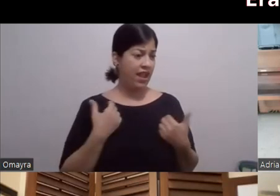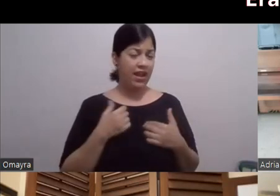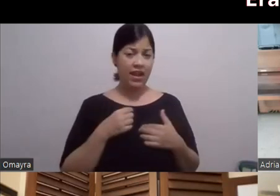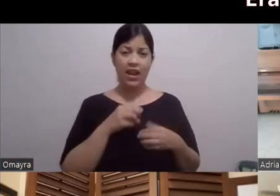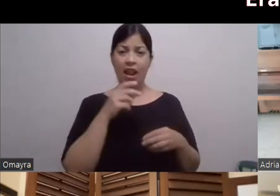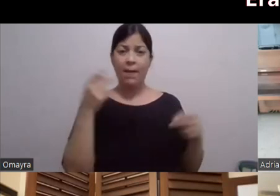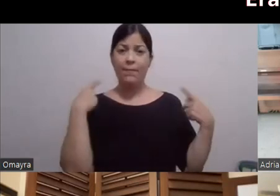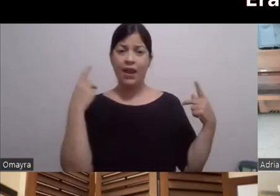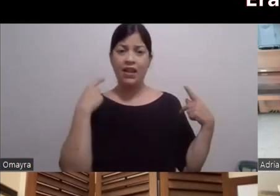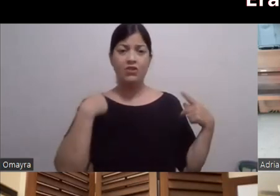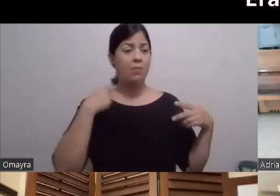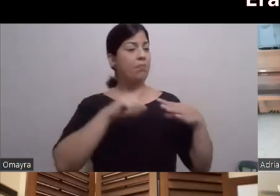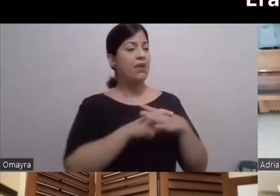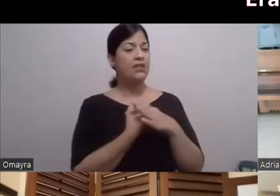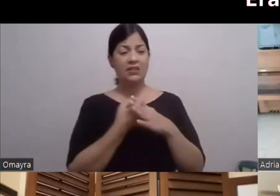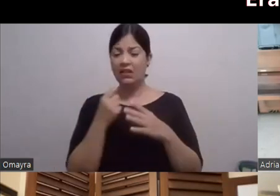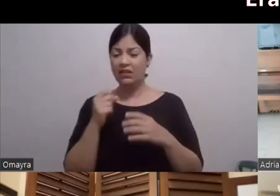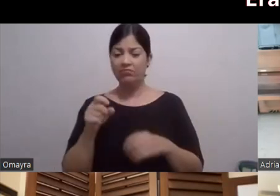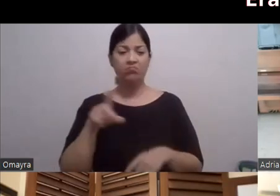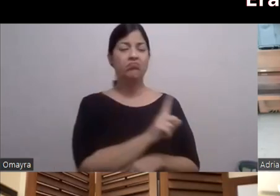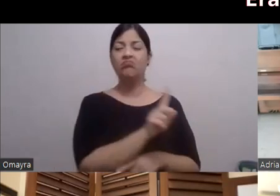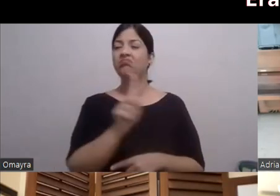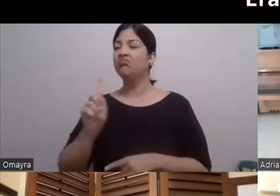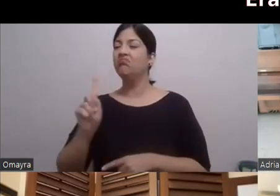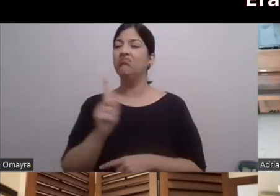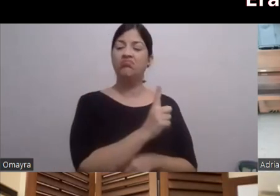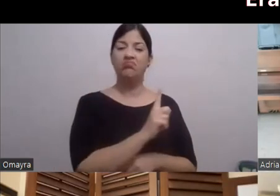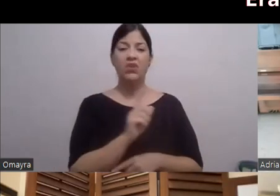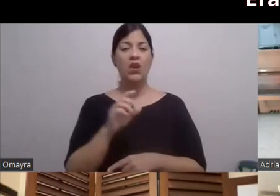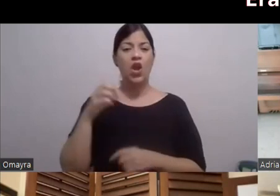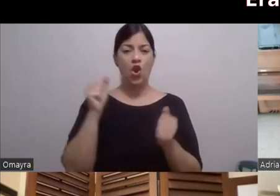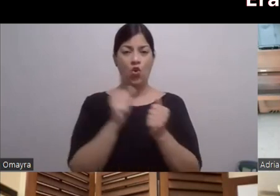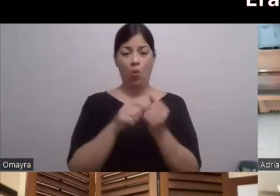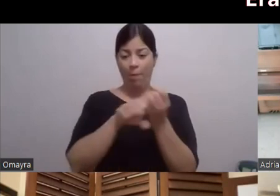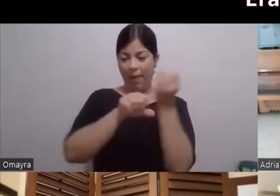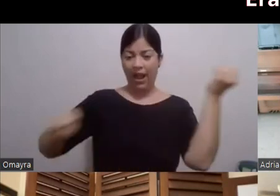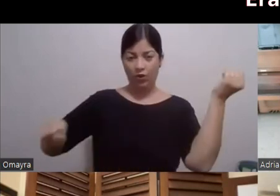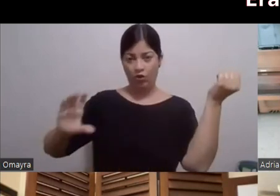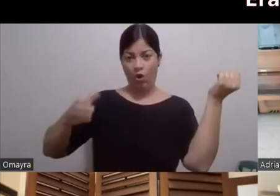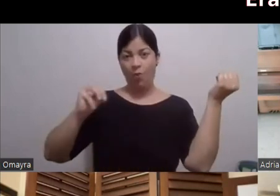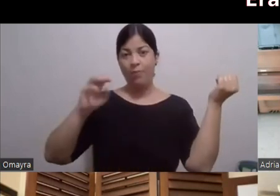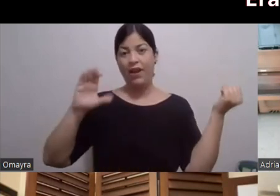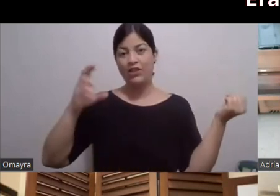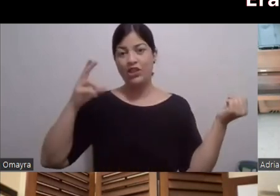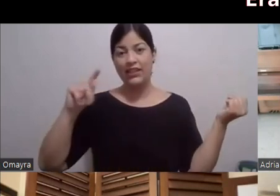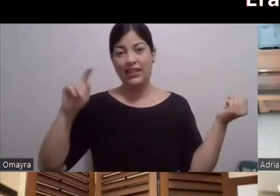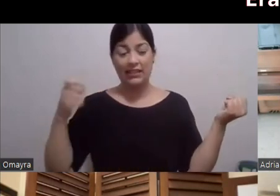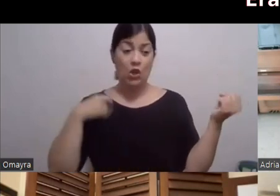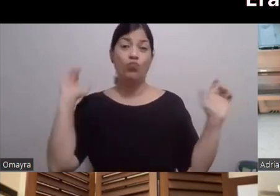palo Que yo hacía Como el machete Y entonces Estaba bien flaco Me puse Rebajé 30 libras Yo